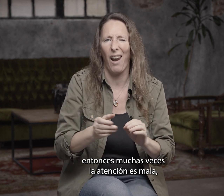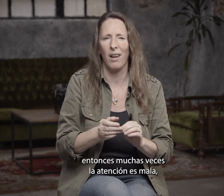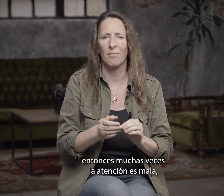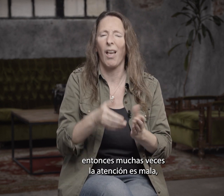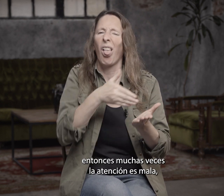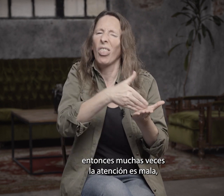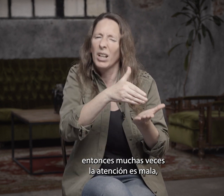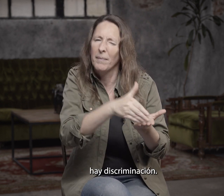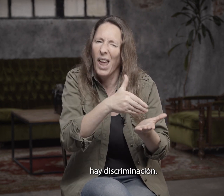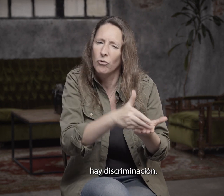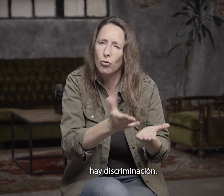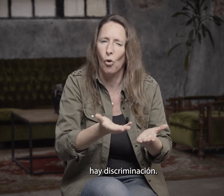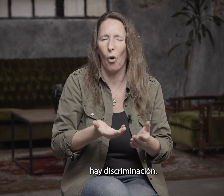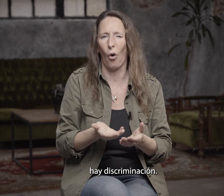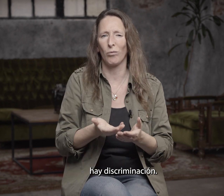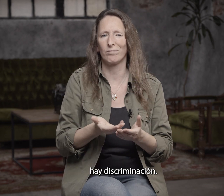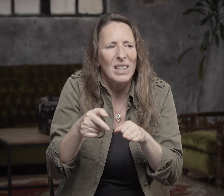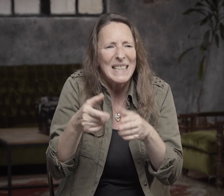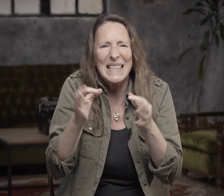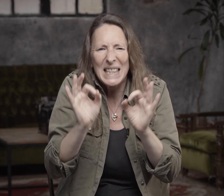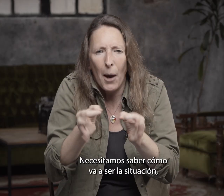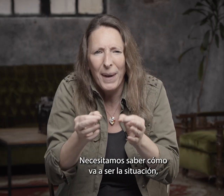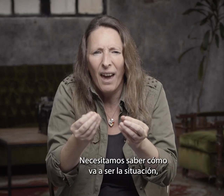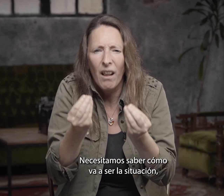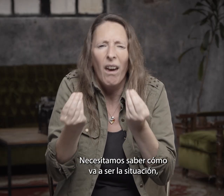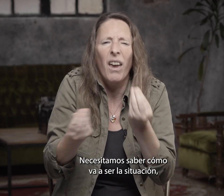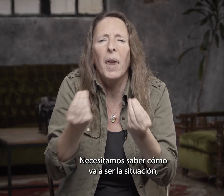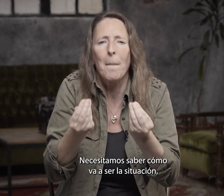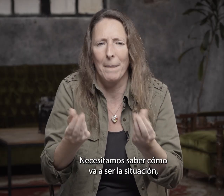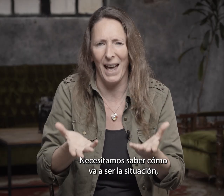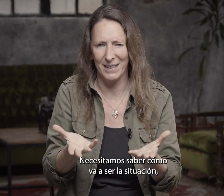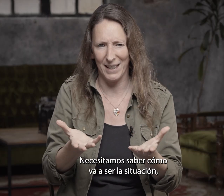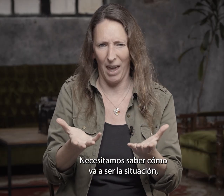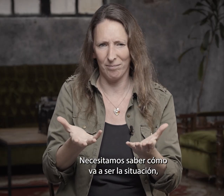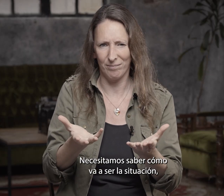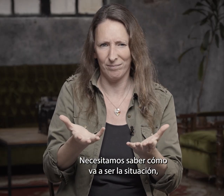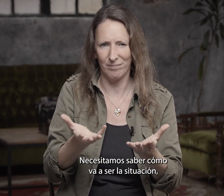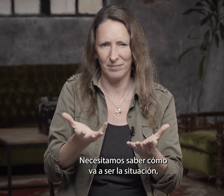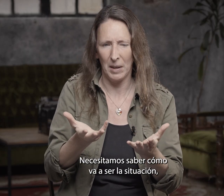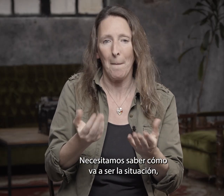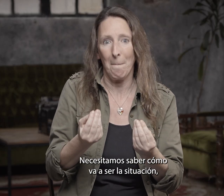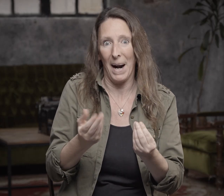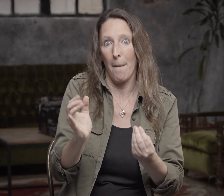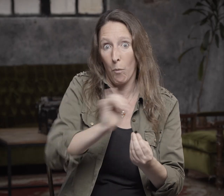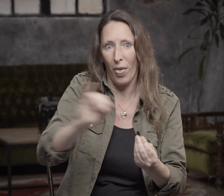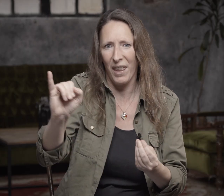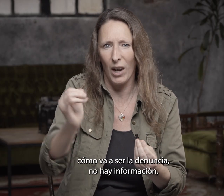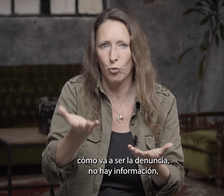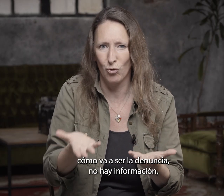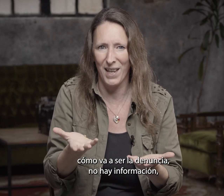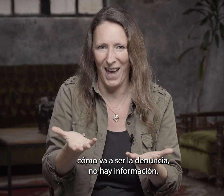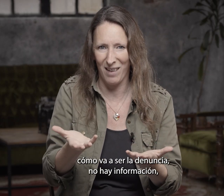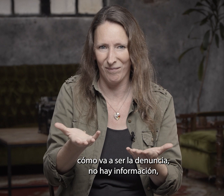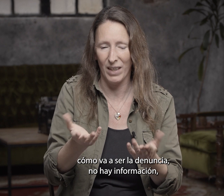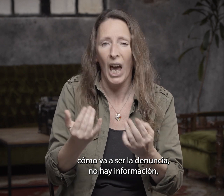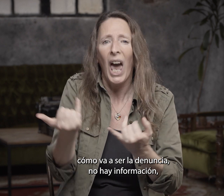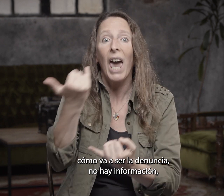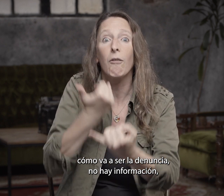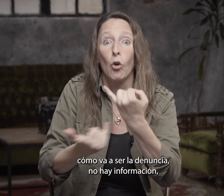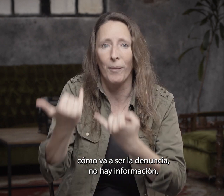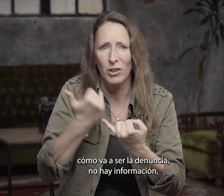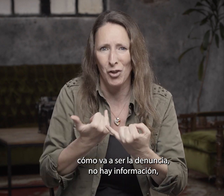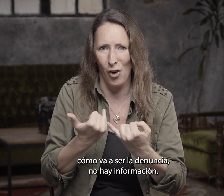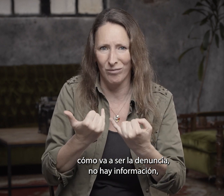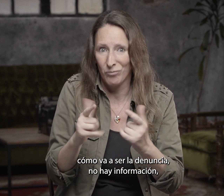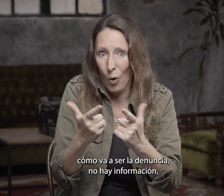la atención es mala, hay discriminación. Necesitamos saber cómo va a ser la situación, cómo va a ser la denuncia.